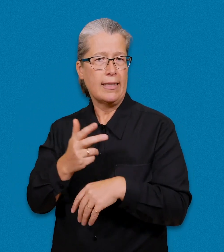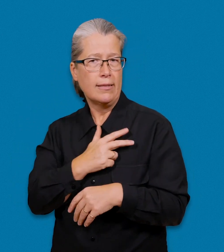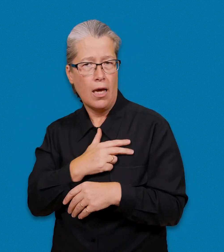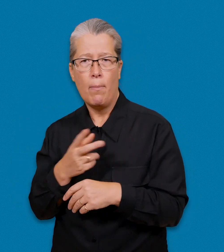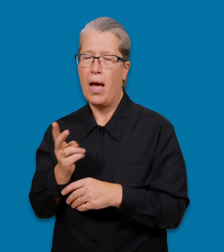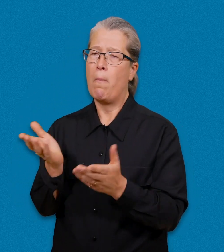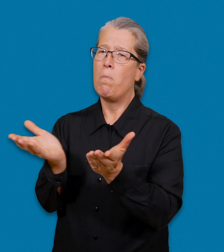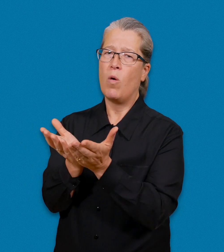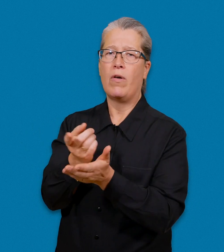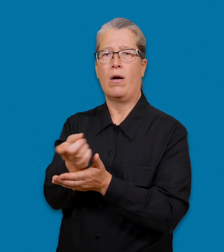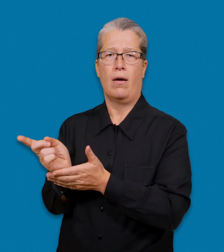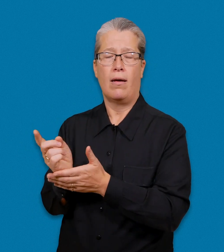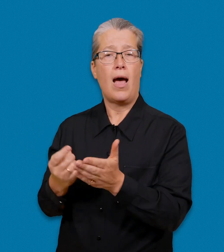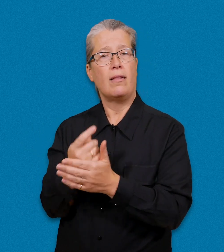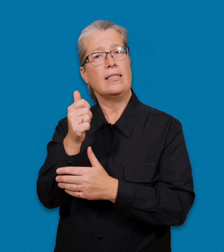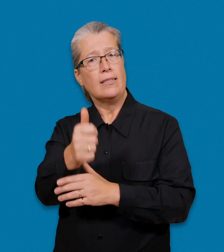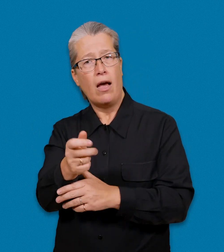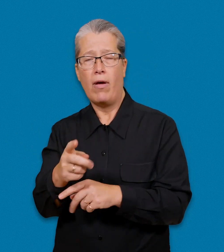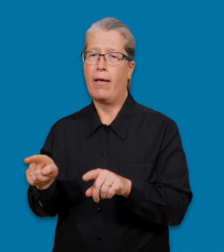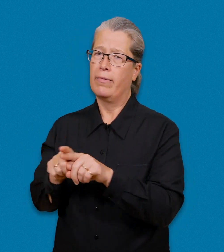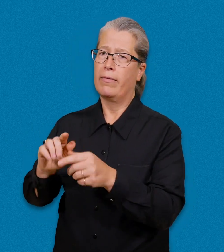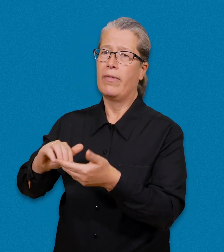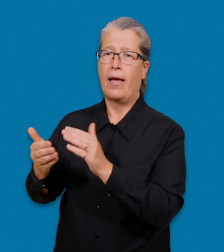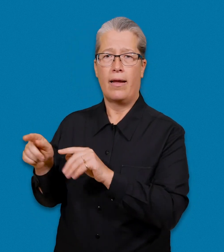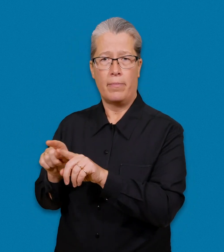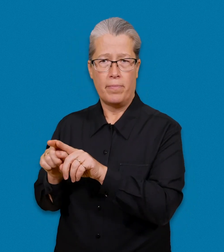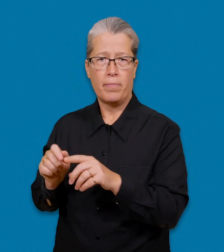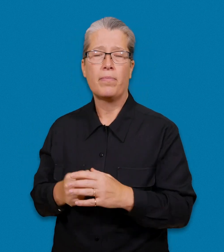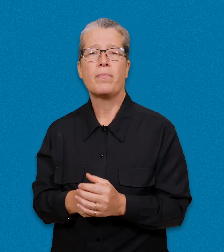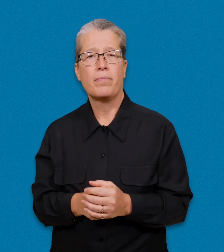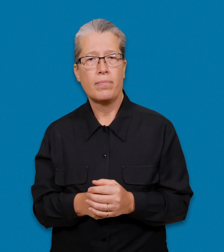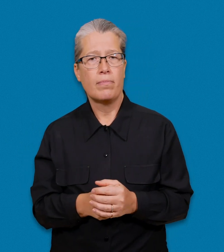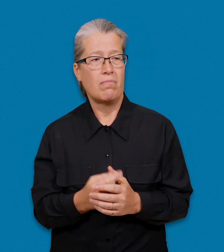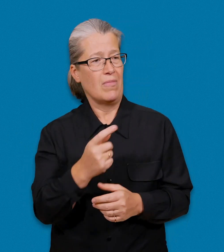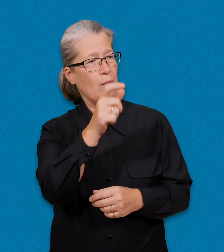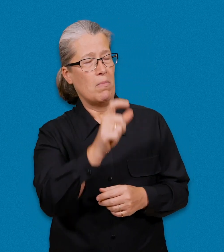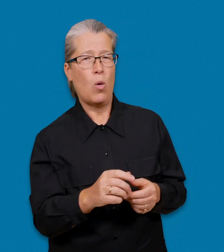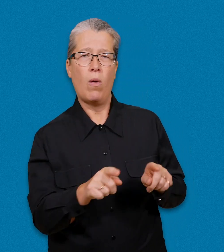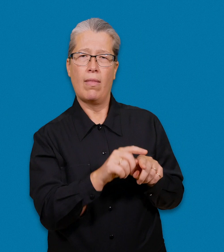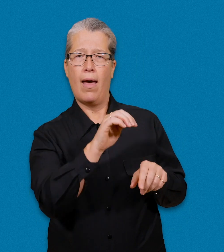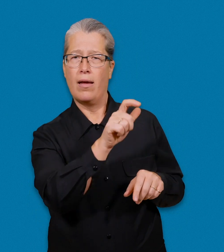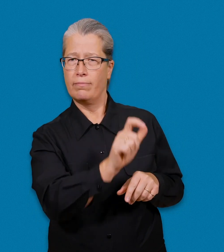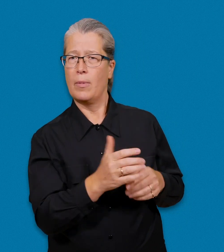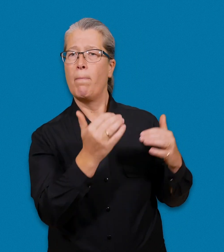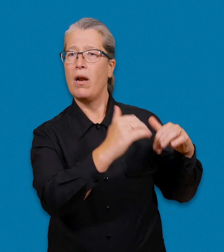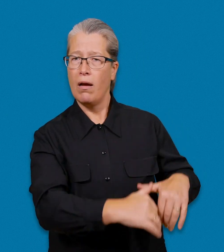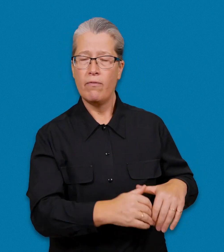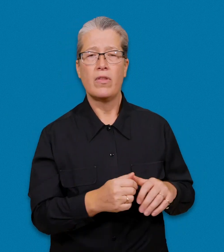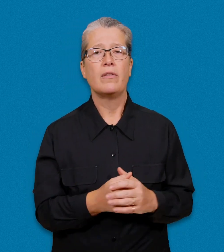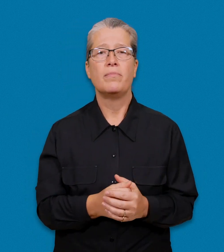eller motsvarande som gäller dig själv eller en närstående person. En närstående persons begravning,